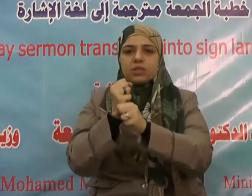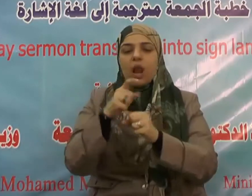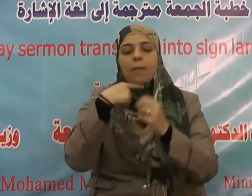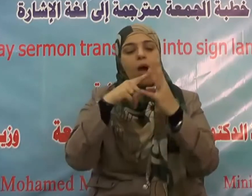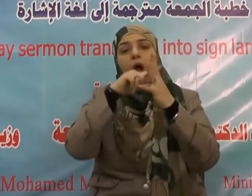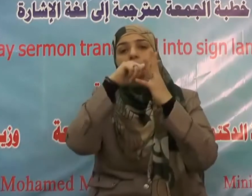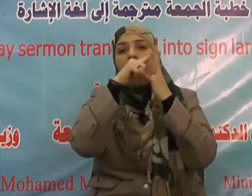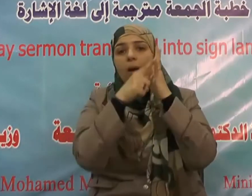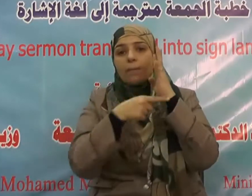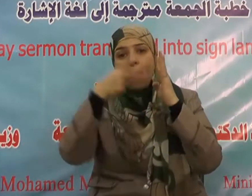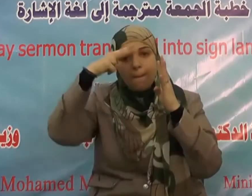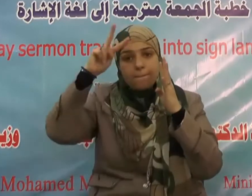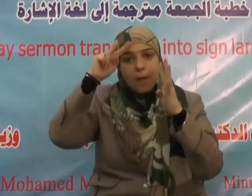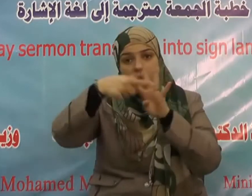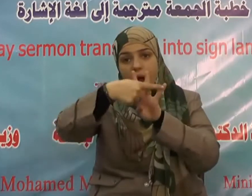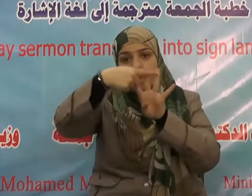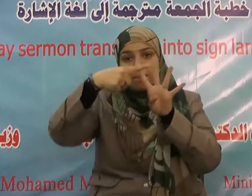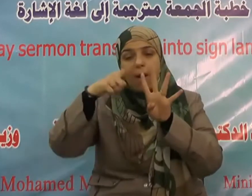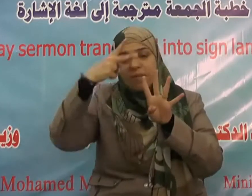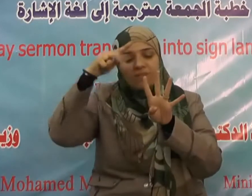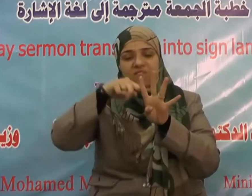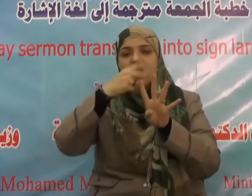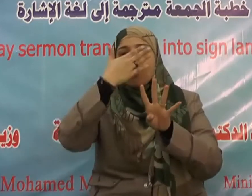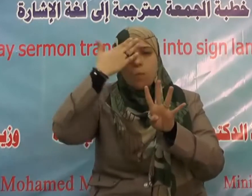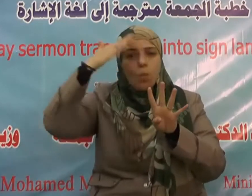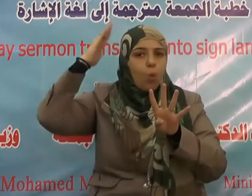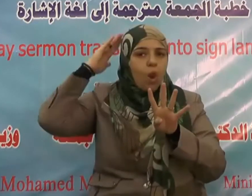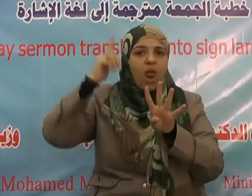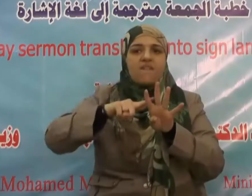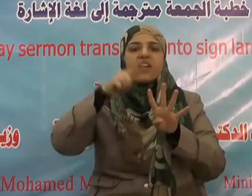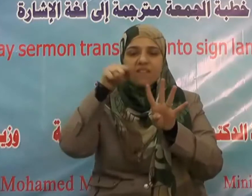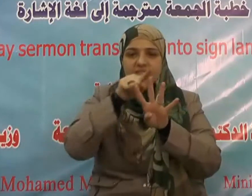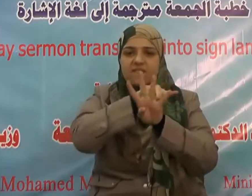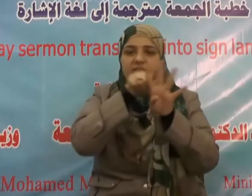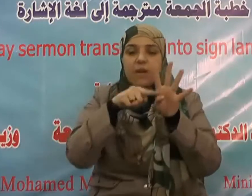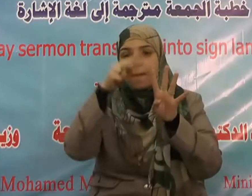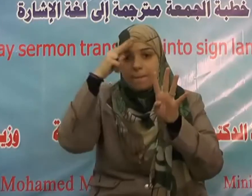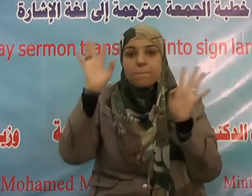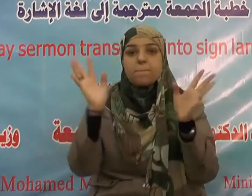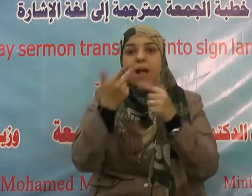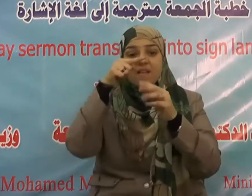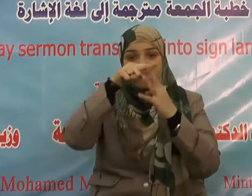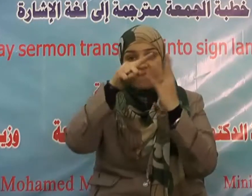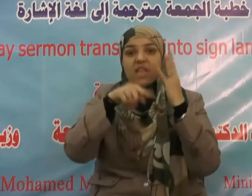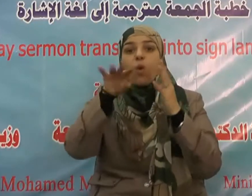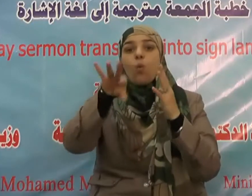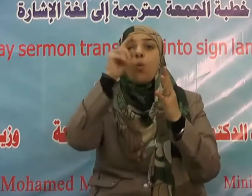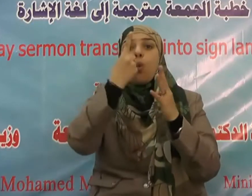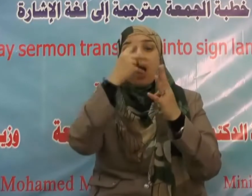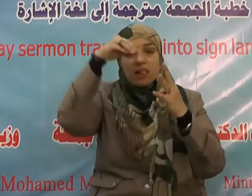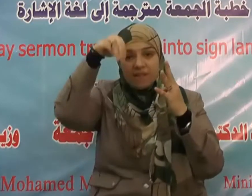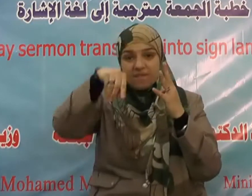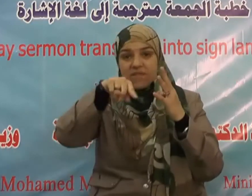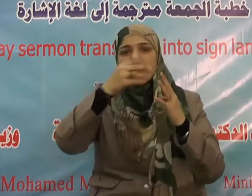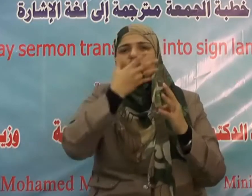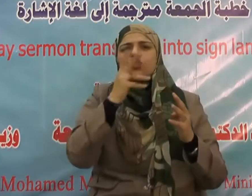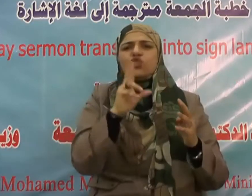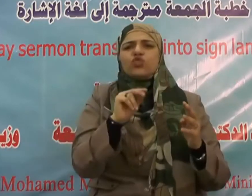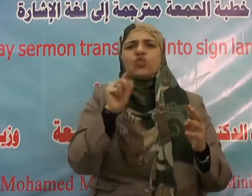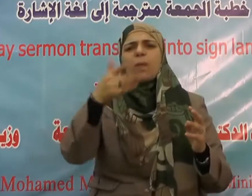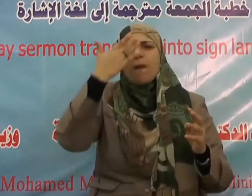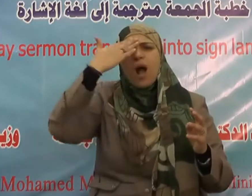وإذا تليت عليهم آياته زادتهم إيمانا وعلى ربهم